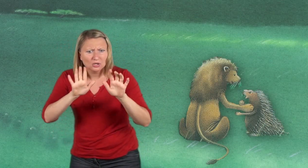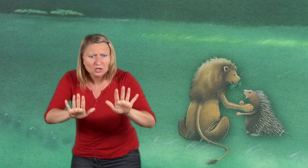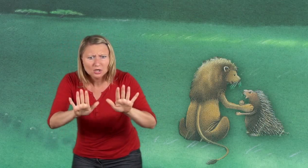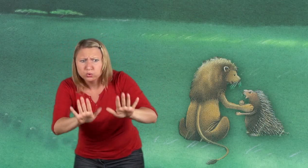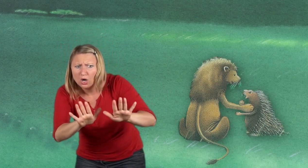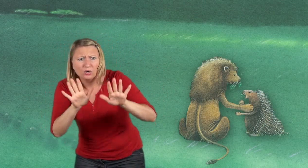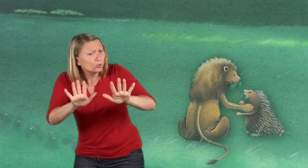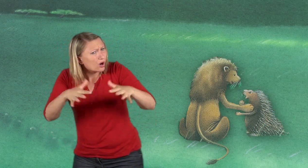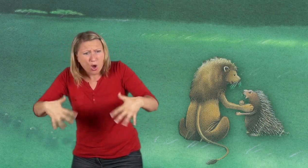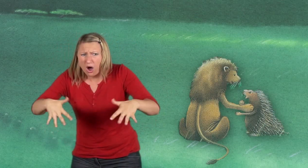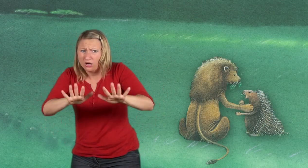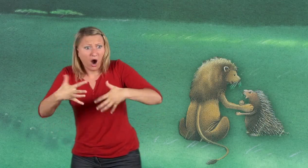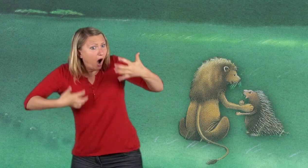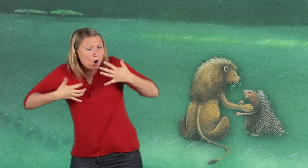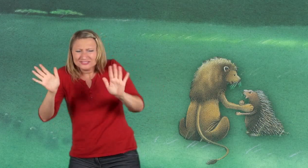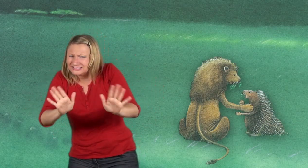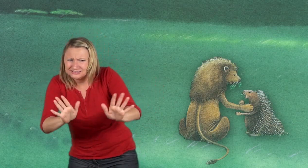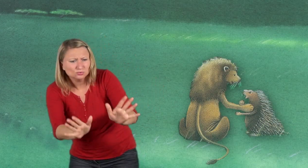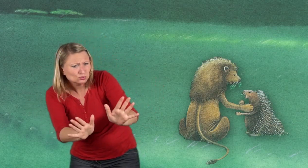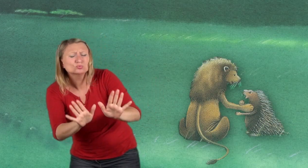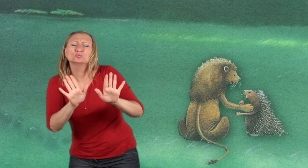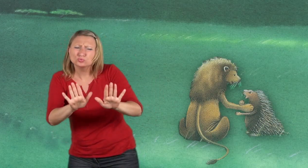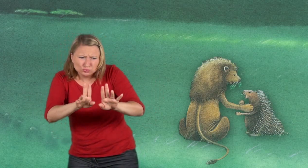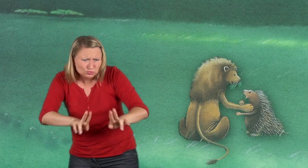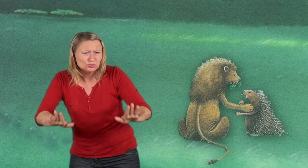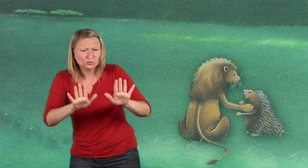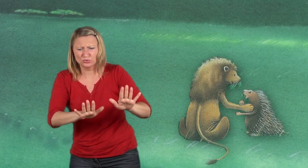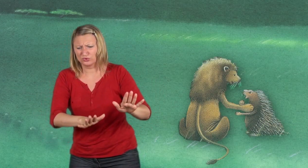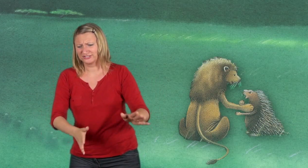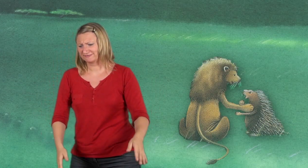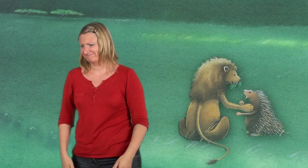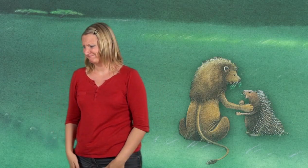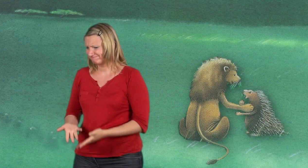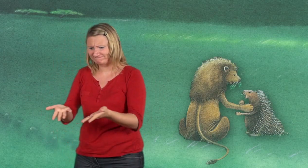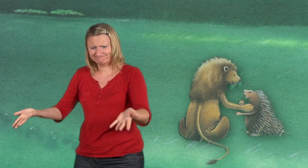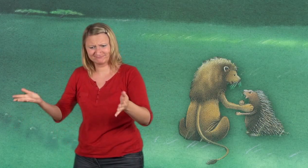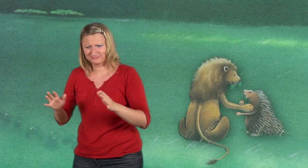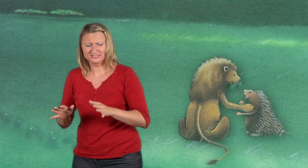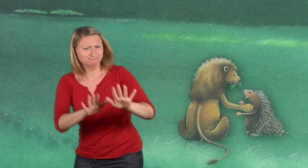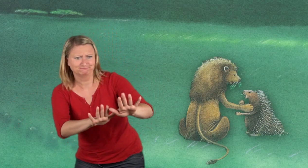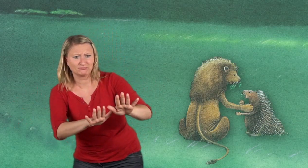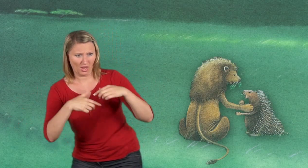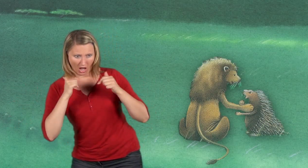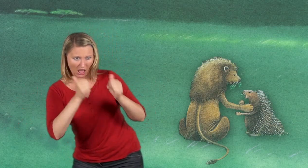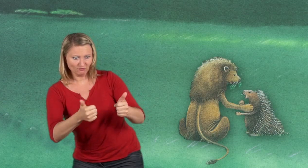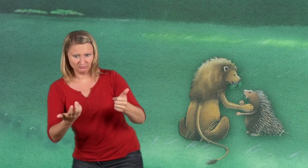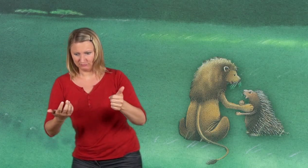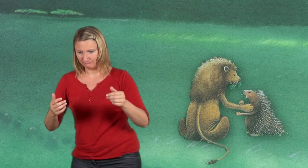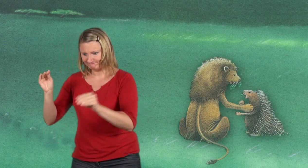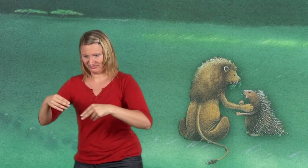Dampfwalze. Leo kroch aus dem Gebüsch und ging zum Stachelschwein. Nun beruhige dich doch erstmal, sagte er. Ich helfe dir, dein Bau wieder